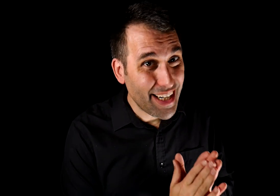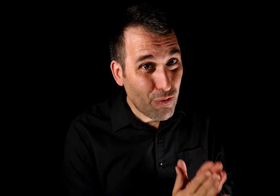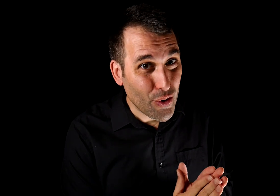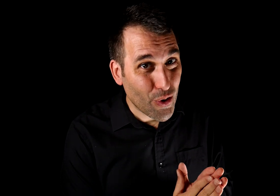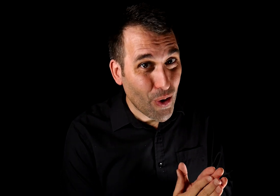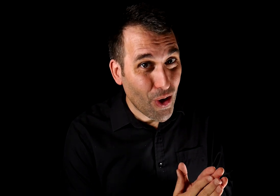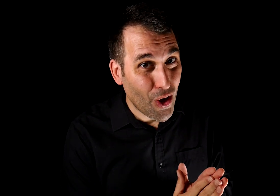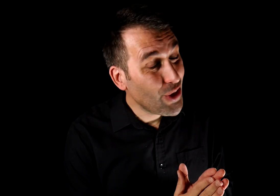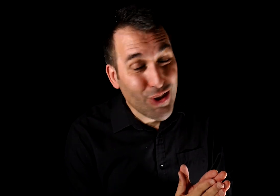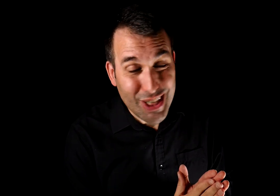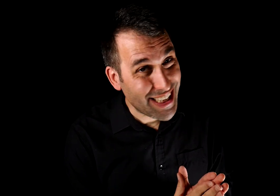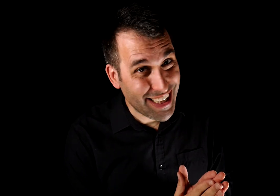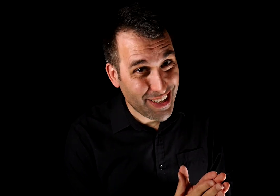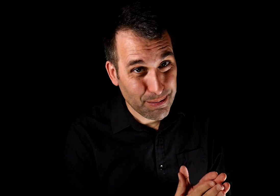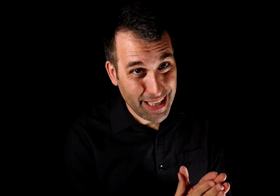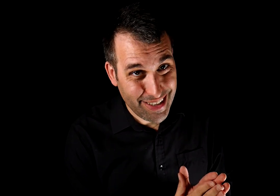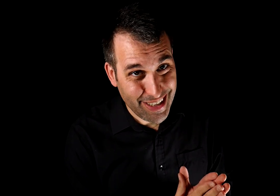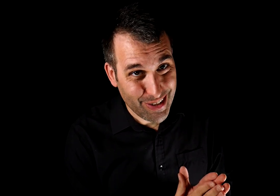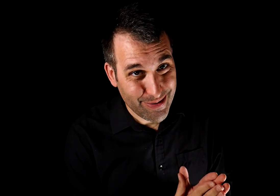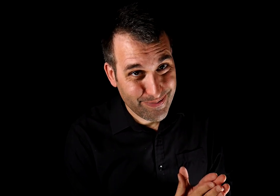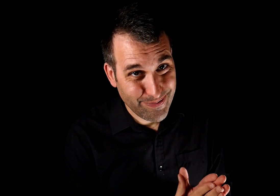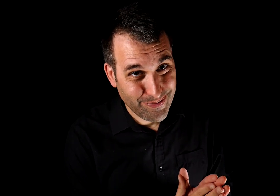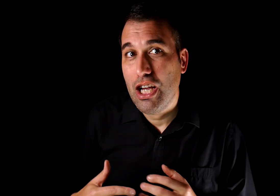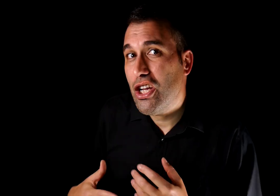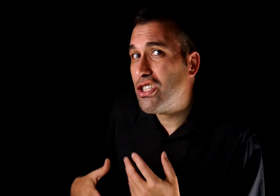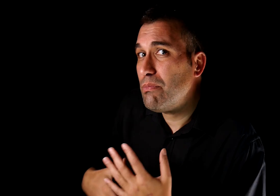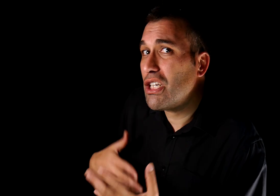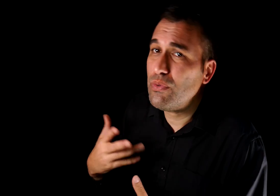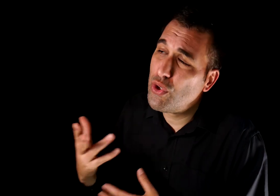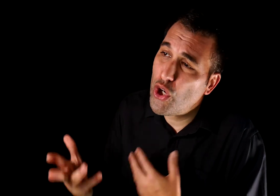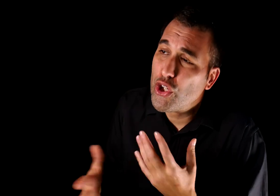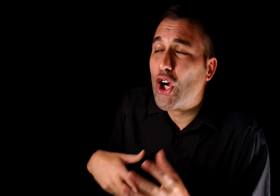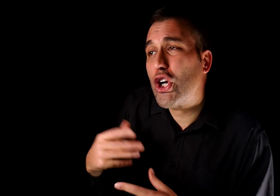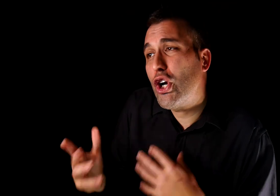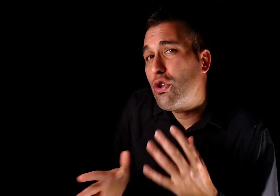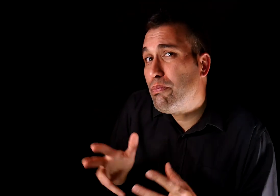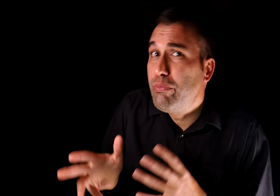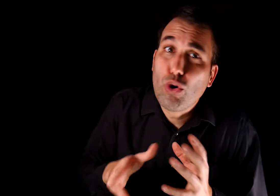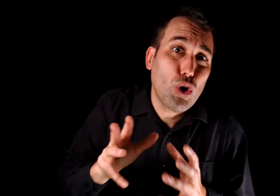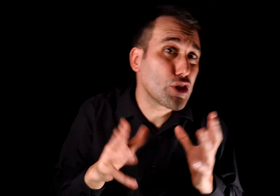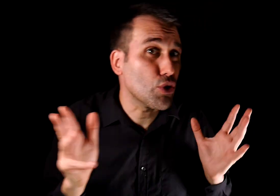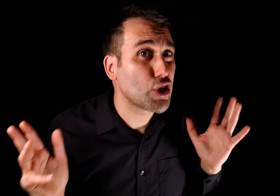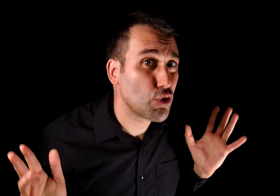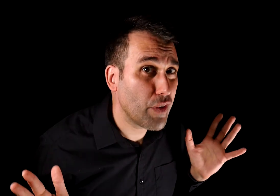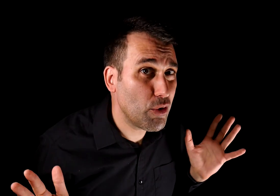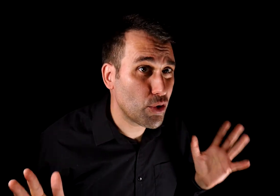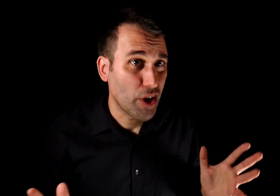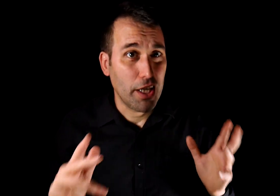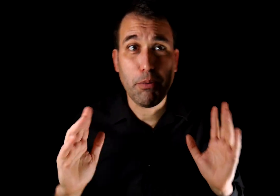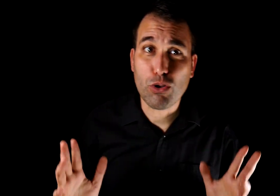en el fondo no se trata de un malentendido. Es más bien que ha arreglado un poco las cosas a su favor y, por lo